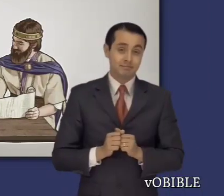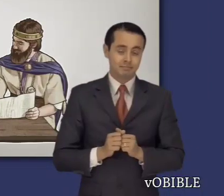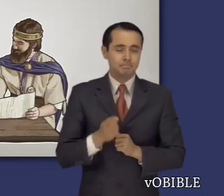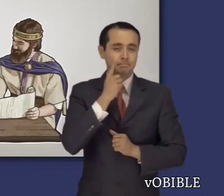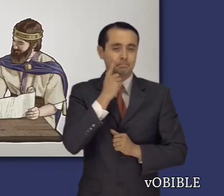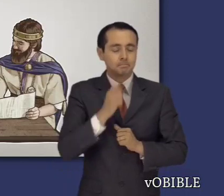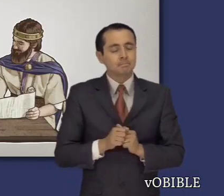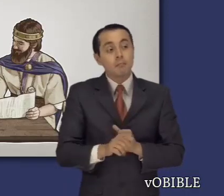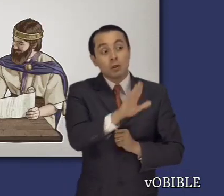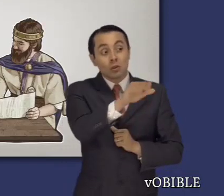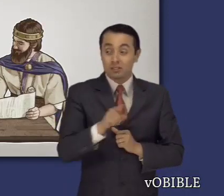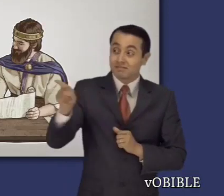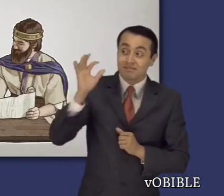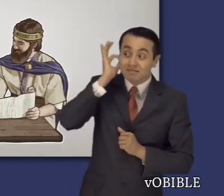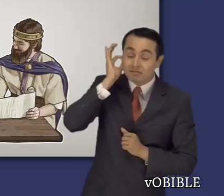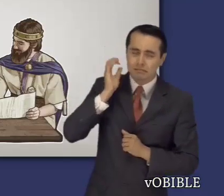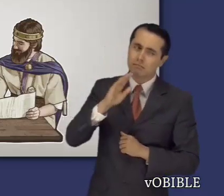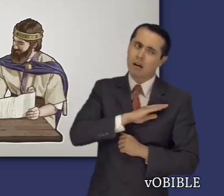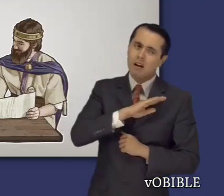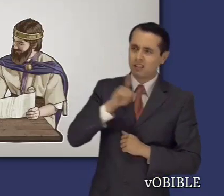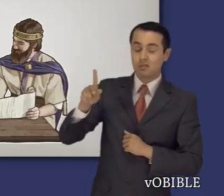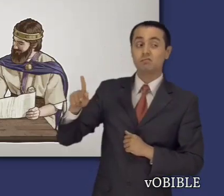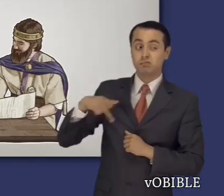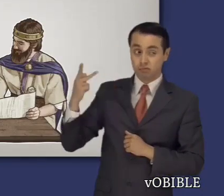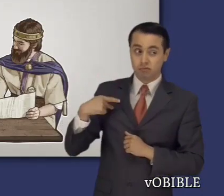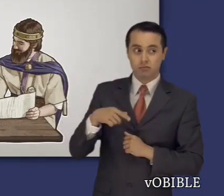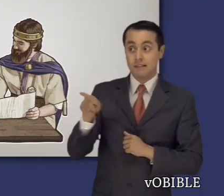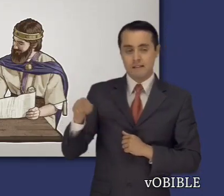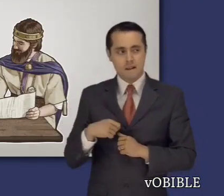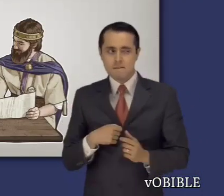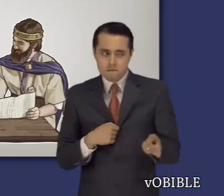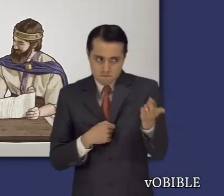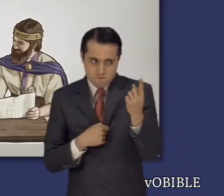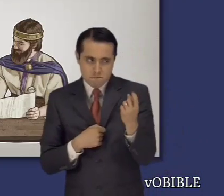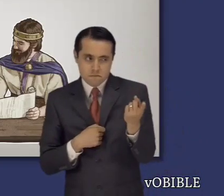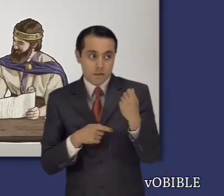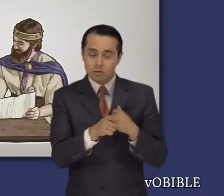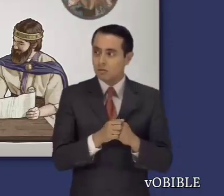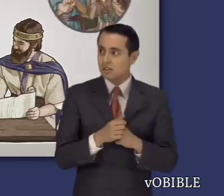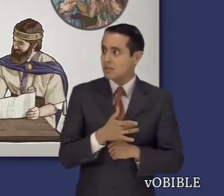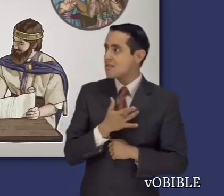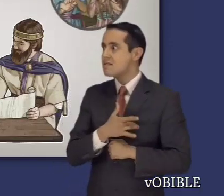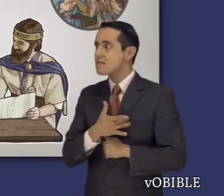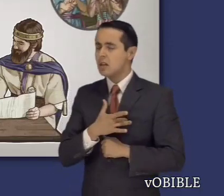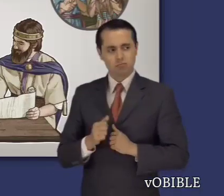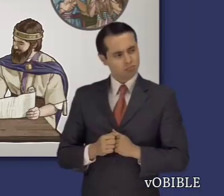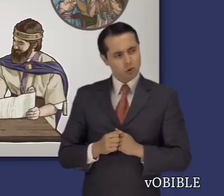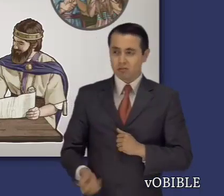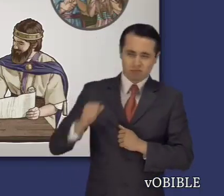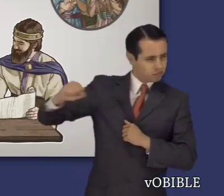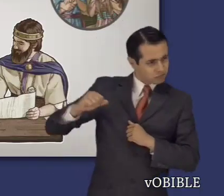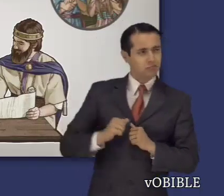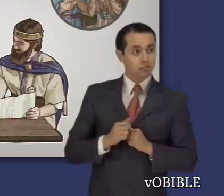El padre le advierte a su hijo de las malas consecuencias de dejarse llevar por los deseos incorrectos y destaca las ventajas de